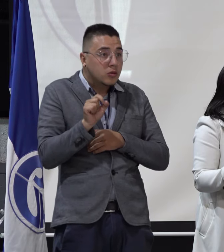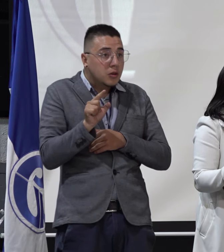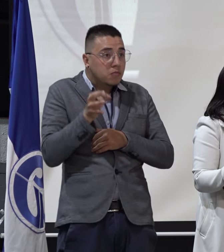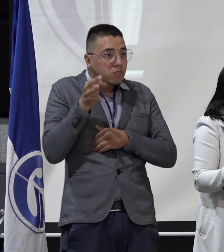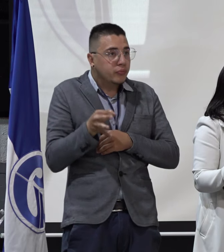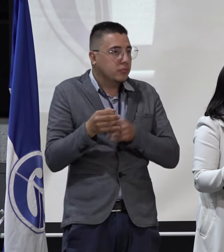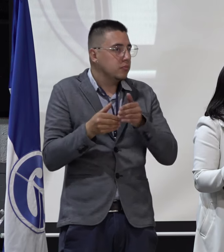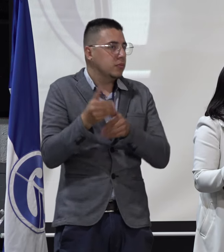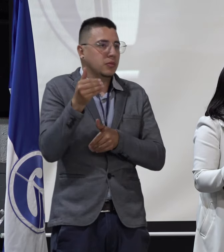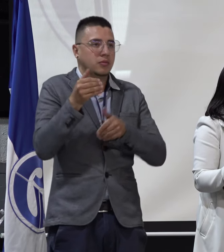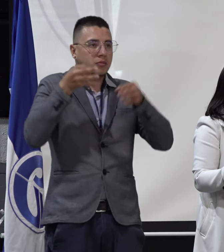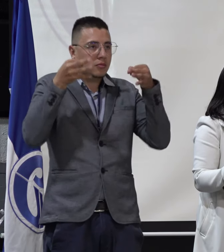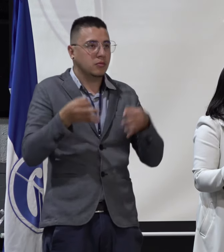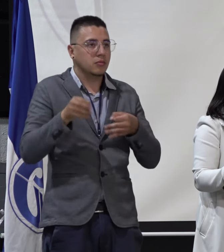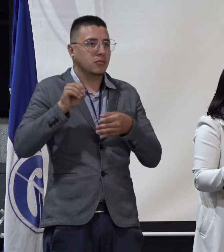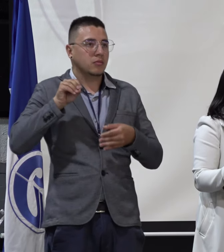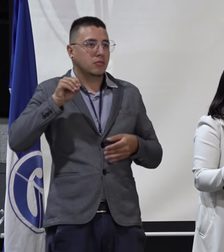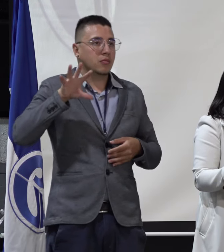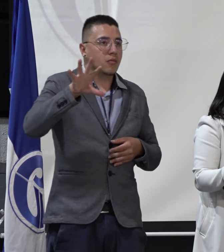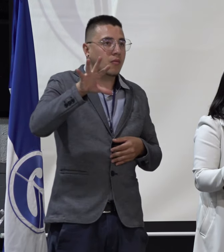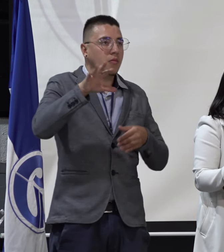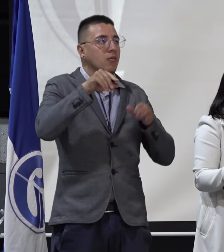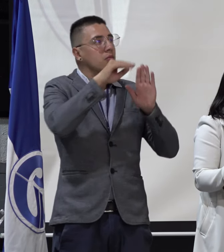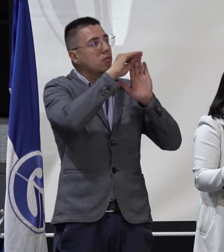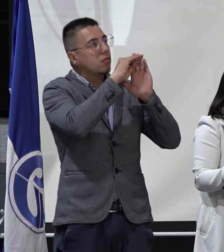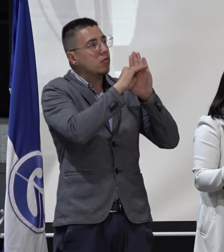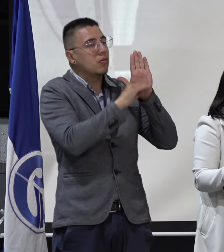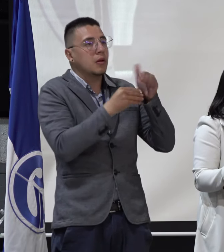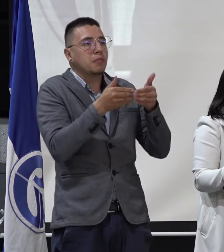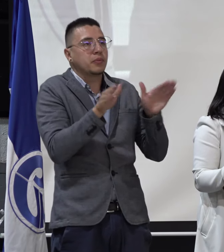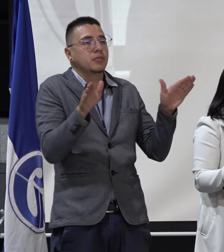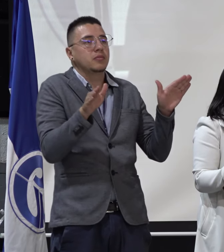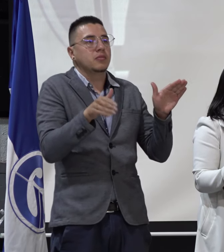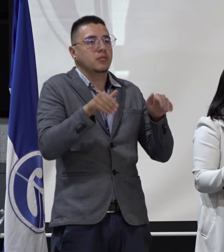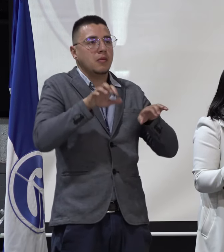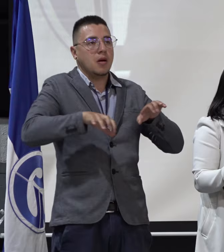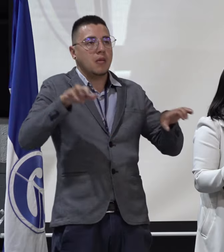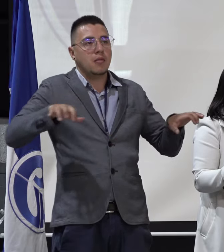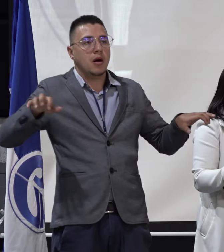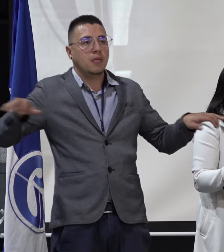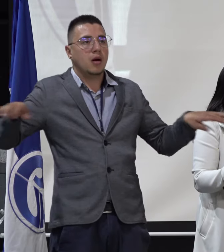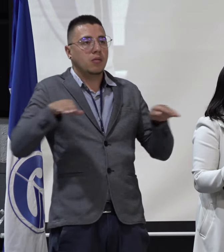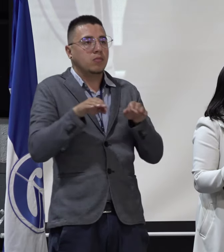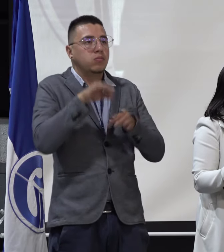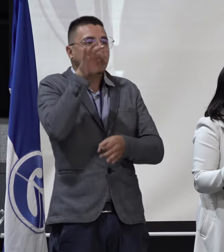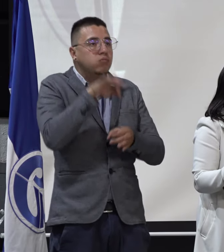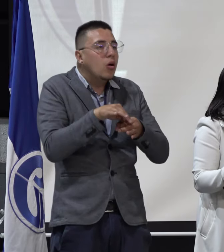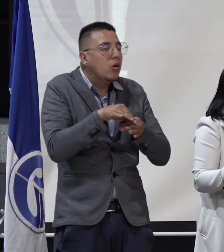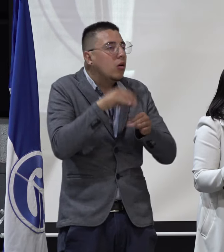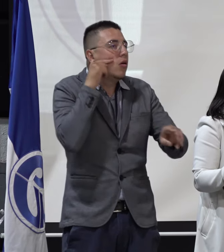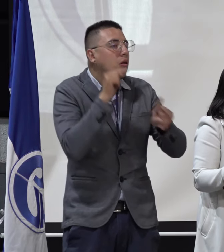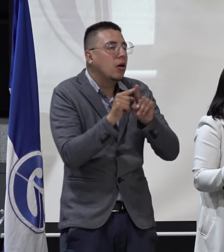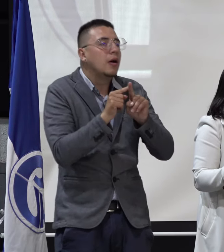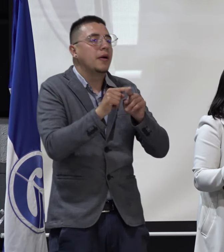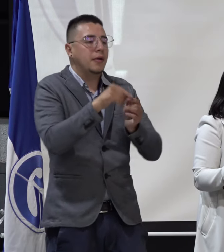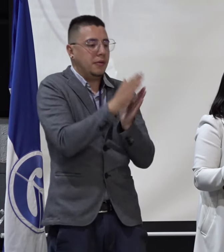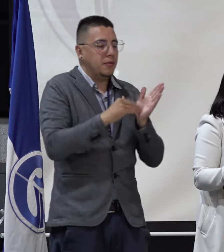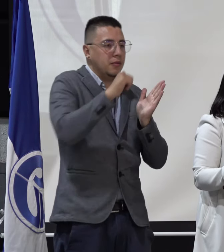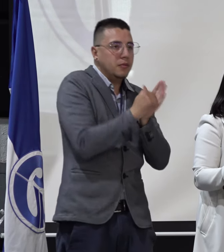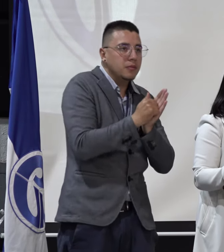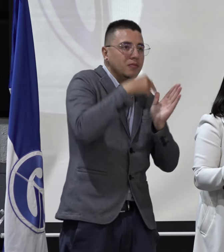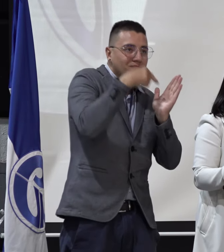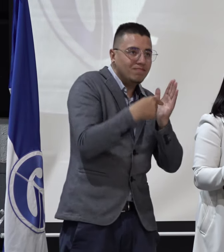punto se tomarán nuevamente pantallazos en donde se registrará que se da apertura a las mesas de votación y se levantará el acta de